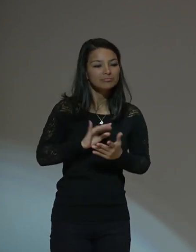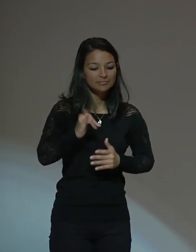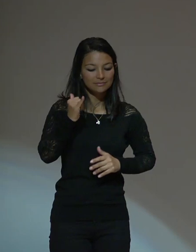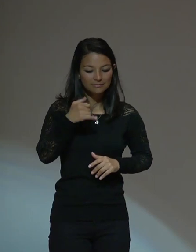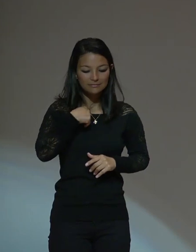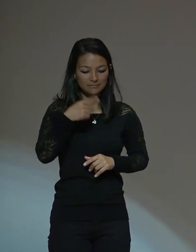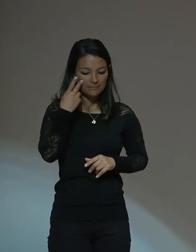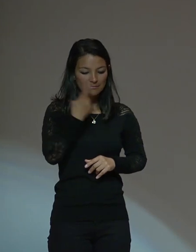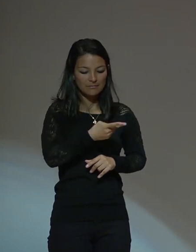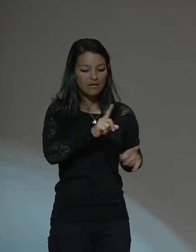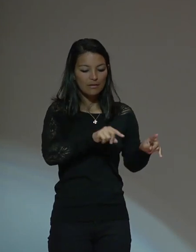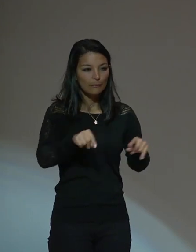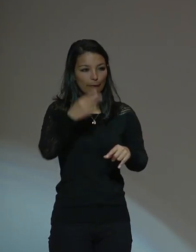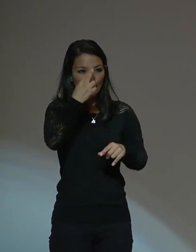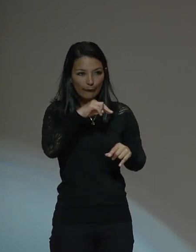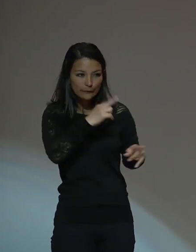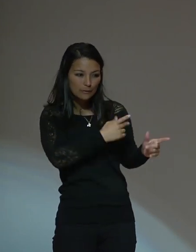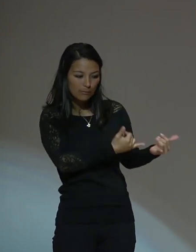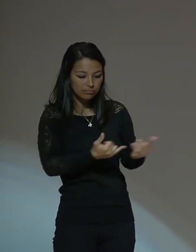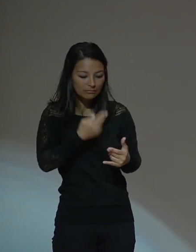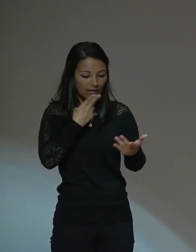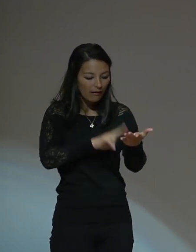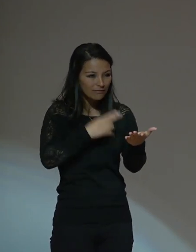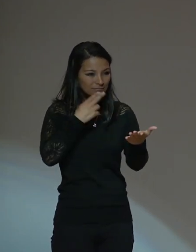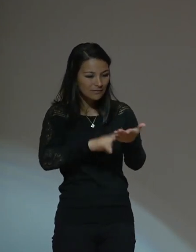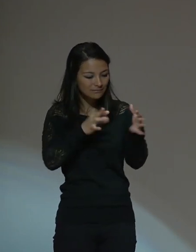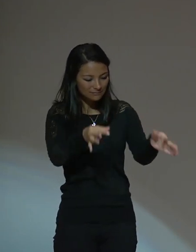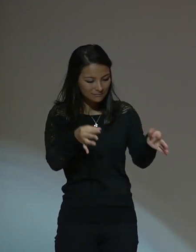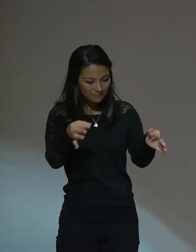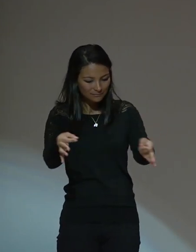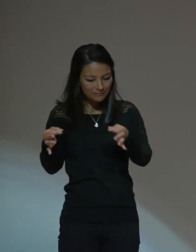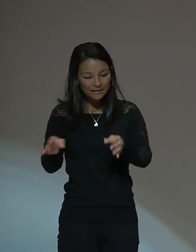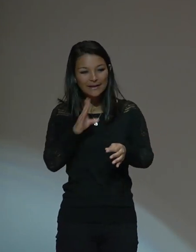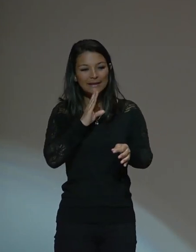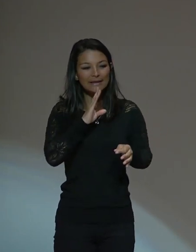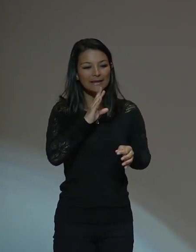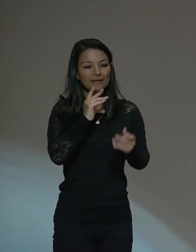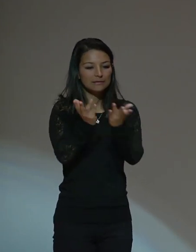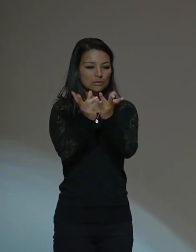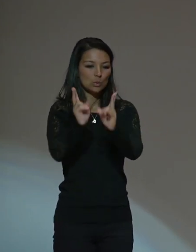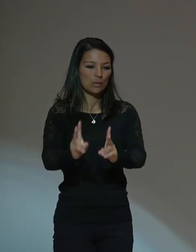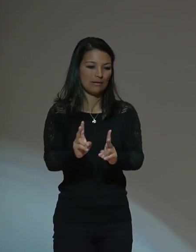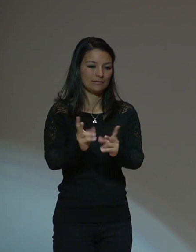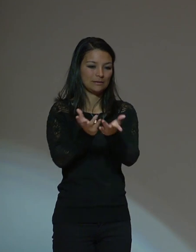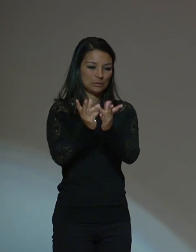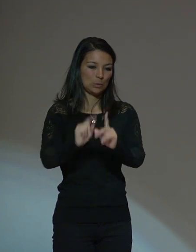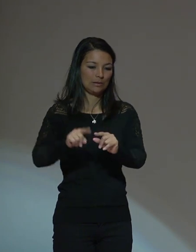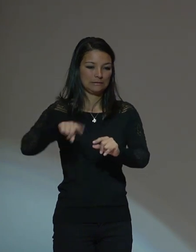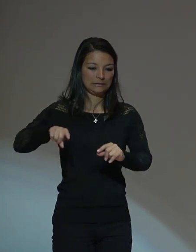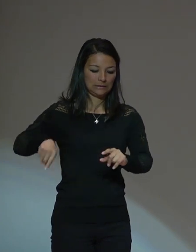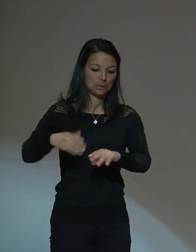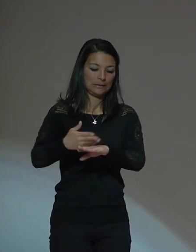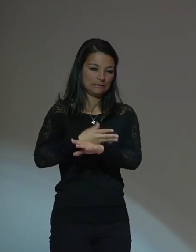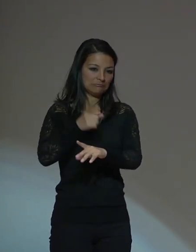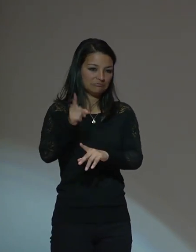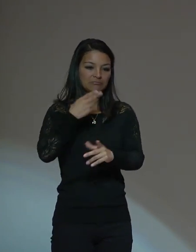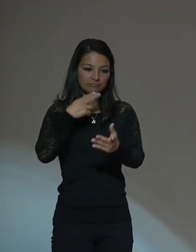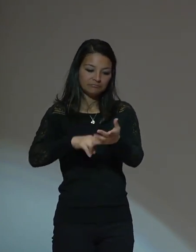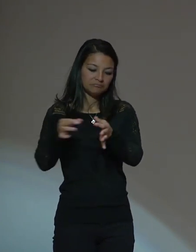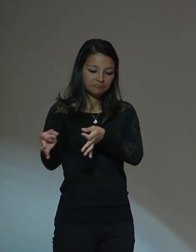ellos están recibiendo cartas de los estudiantes de la escuela normal.